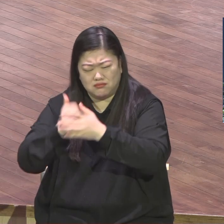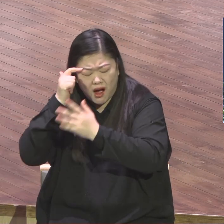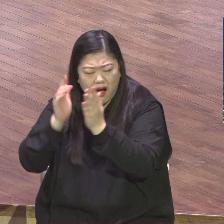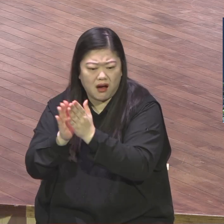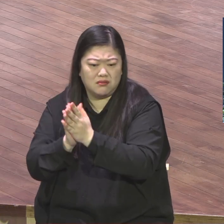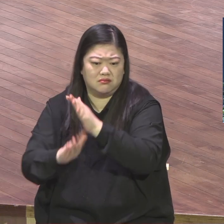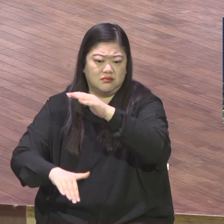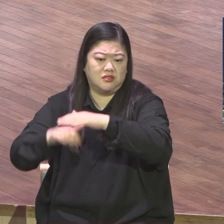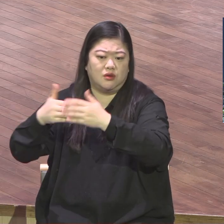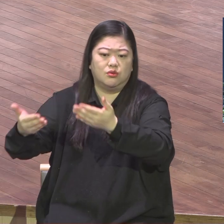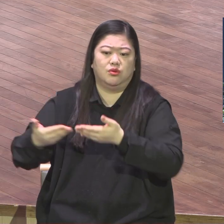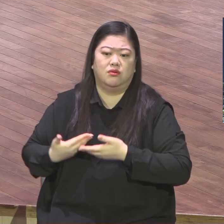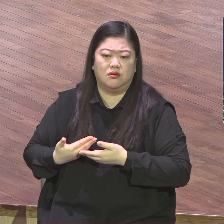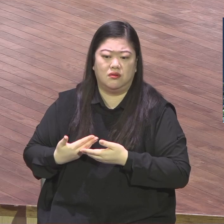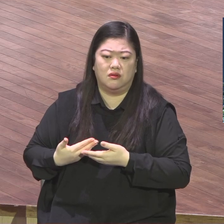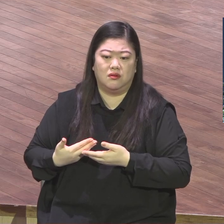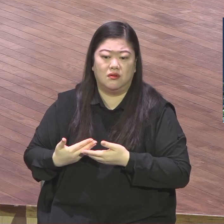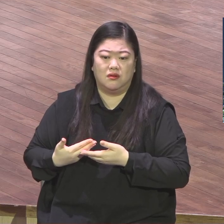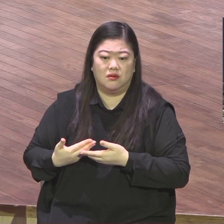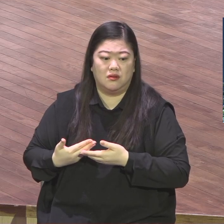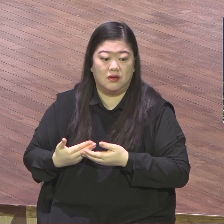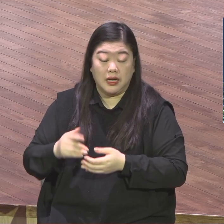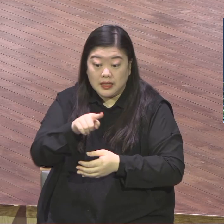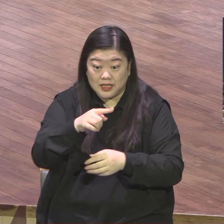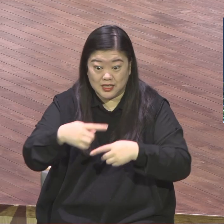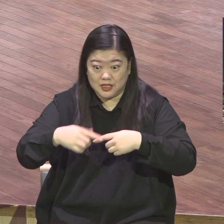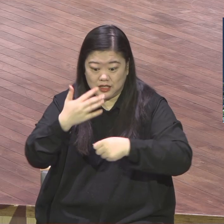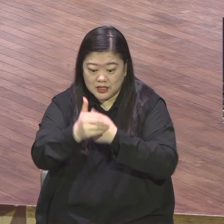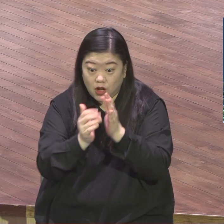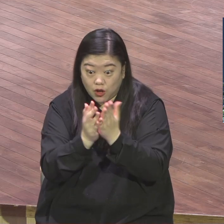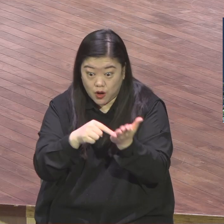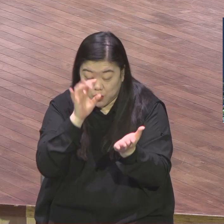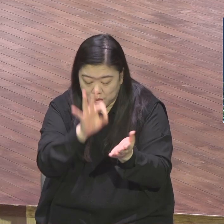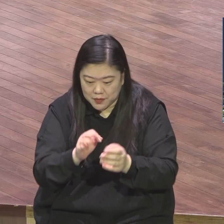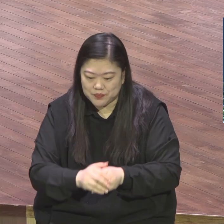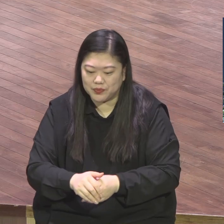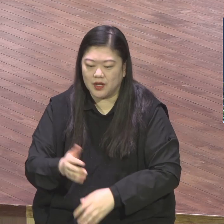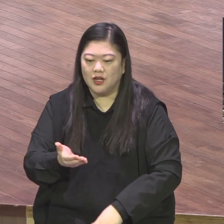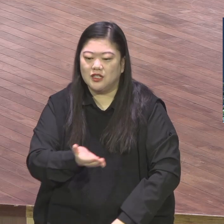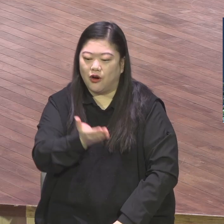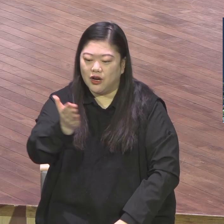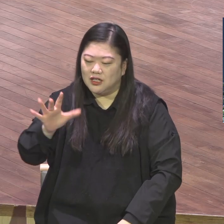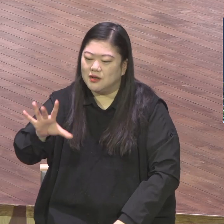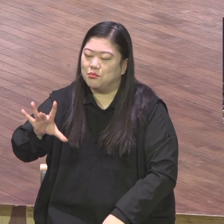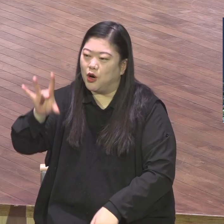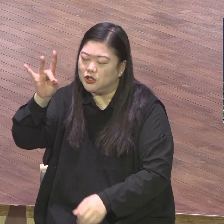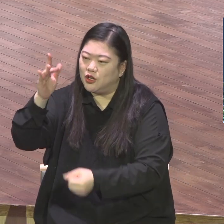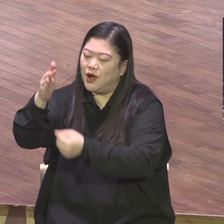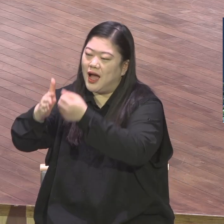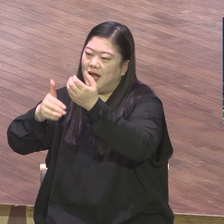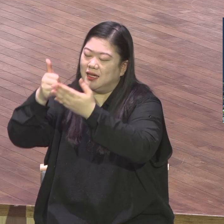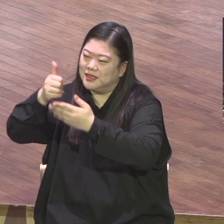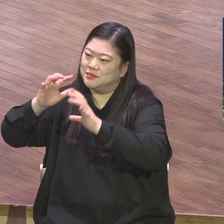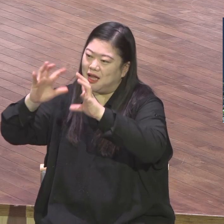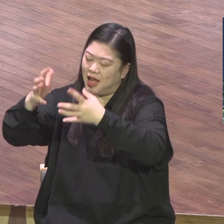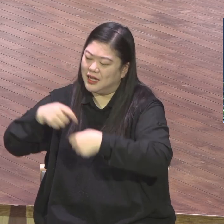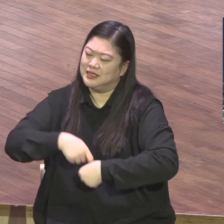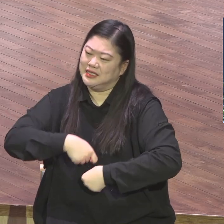먼저 그 나라와 그 의가 뭐예요? 그건 바로 직분을 감당하는 겁니다. 하나님이 채운